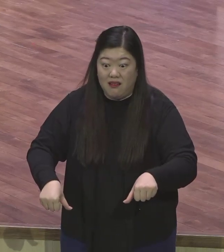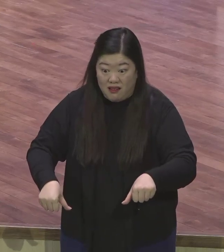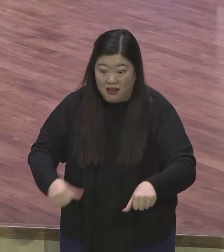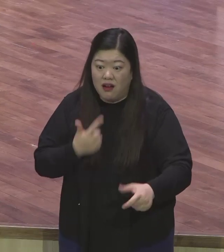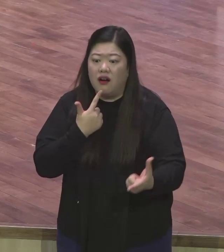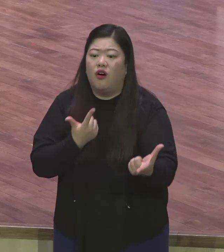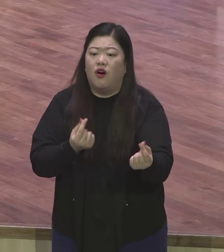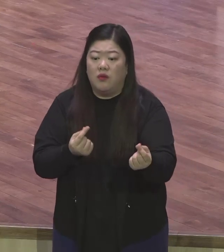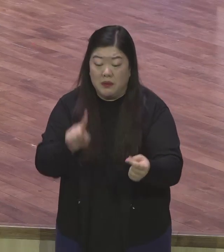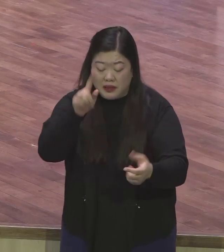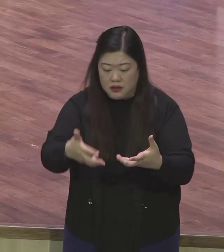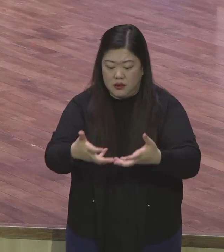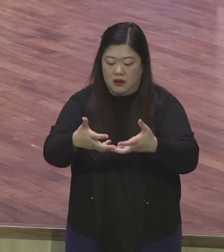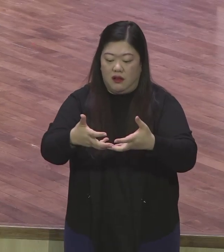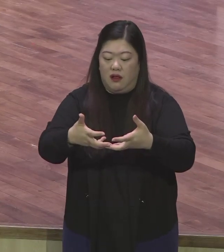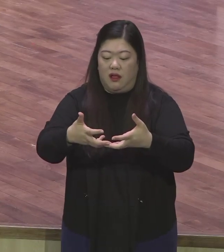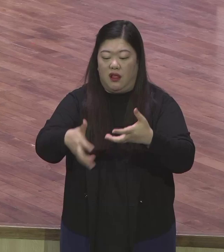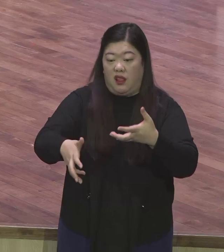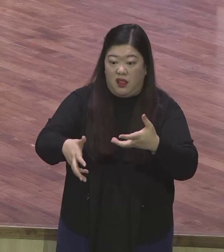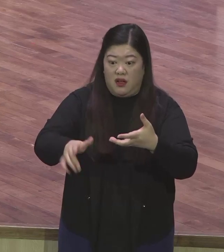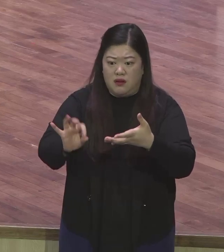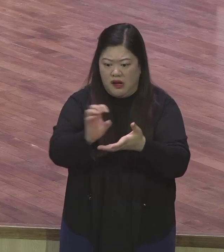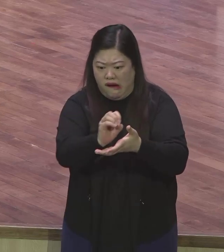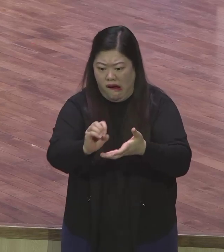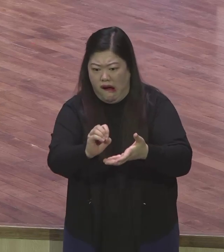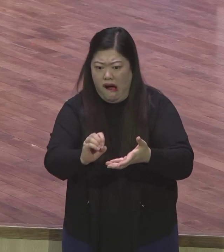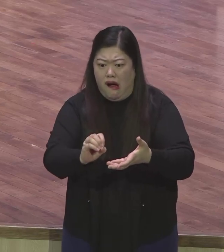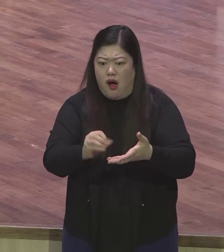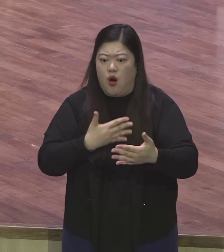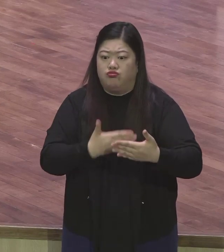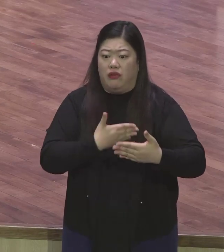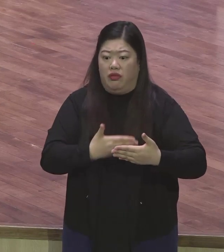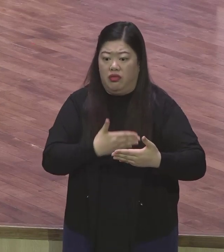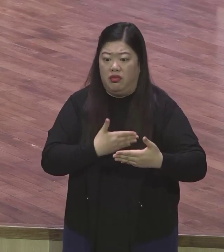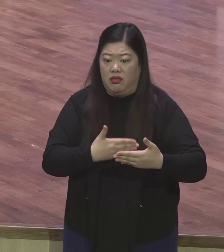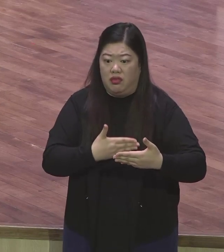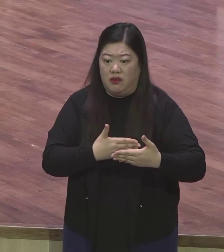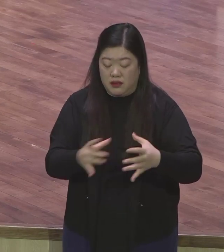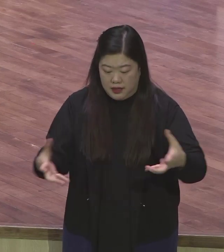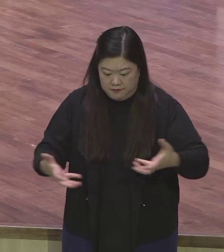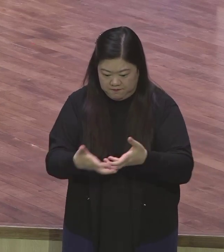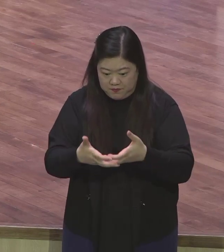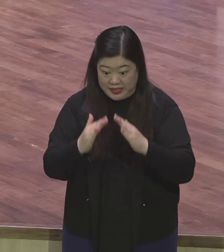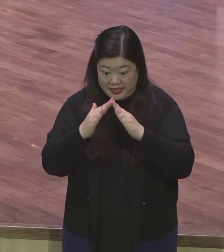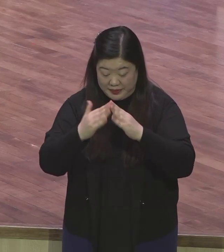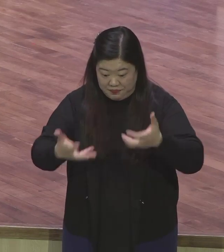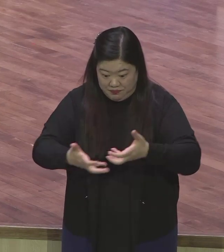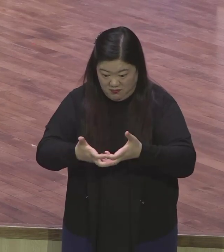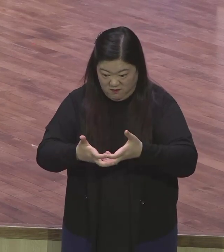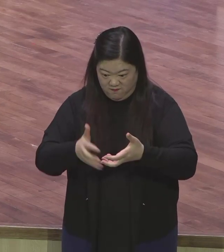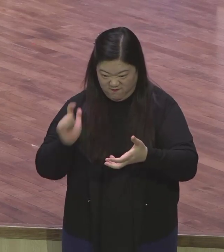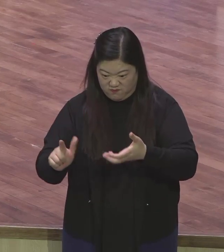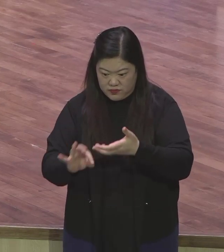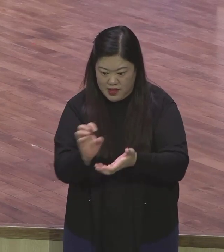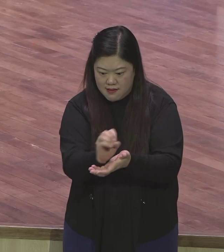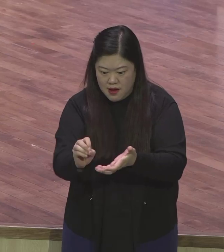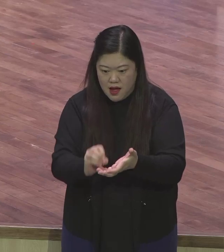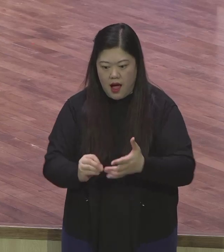된 후에는 그 구성원들이 온전할 수가 없어요 그 가족들은 온전할 수가 없어요